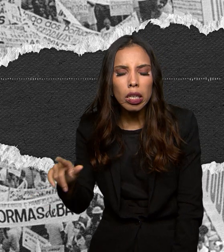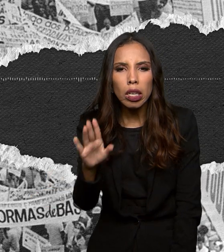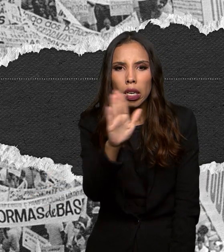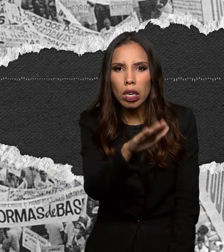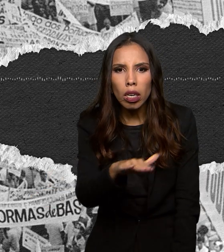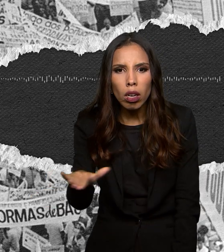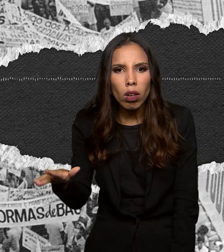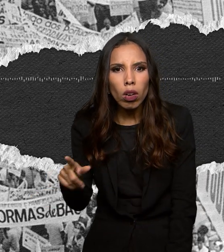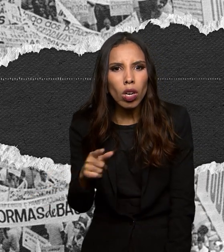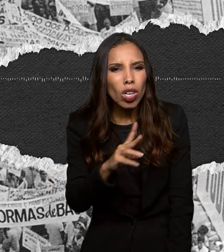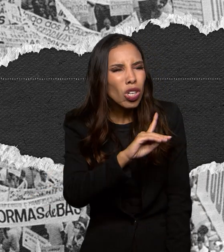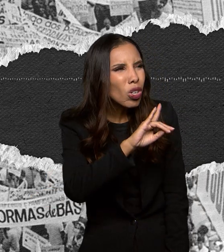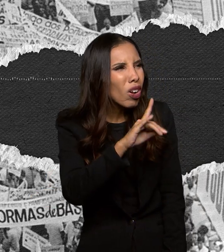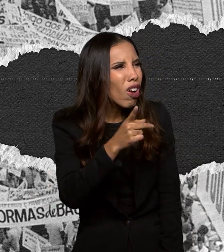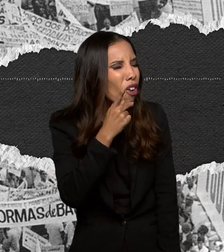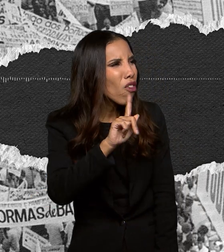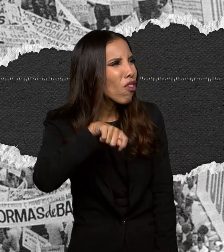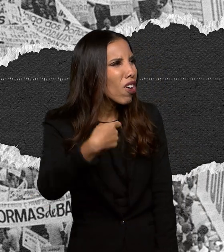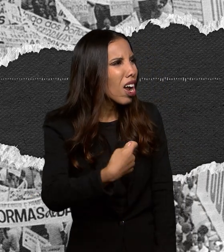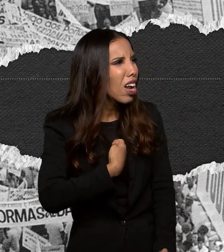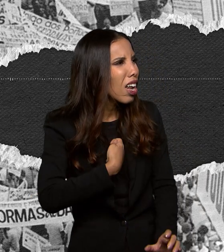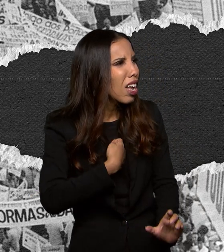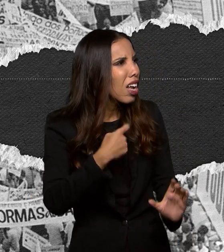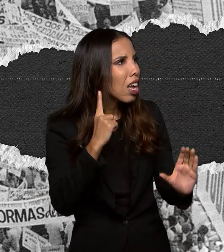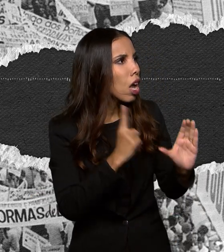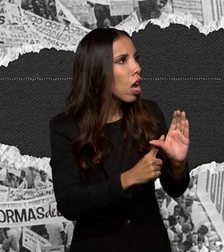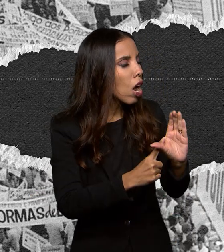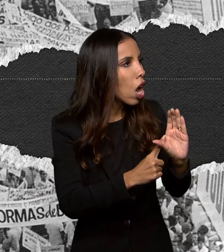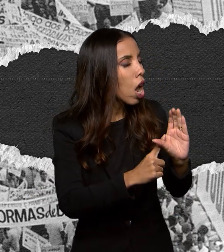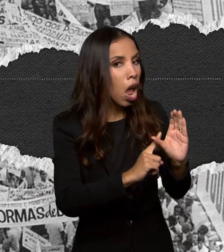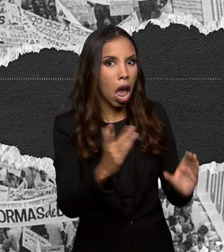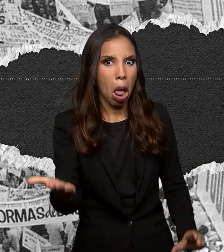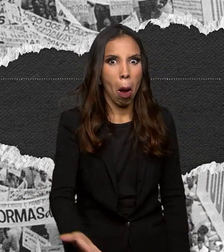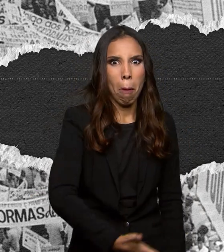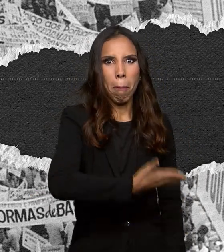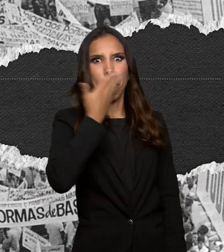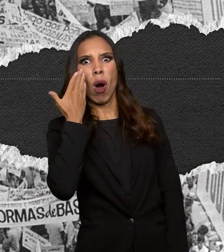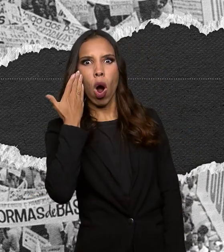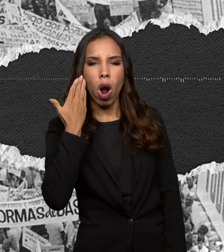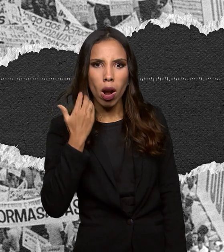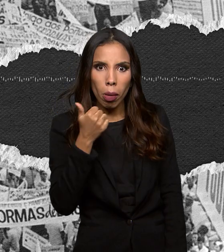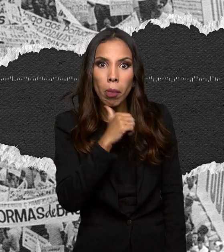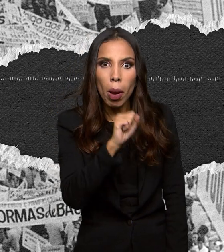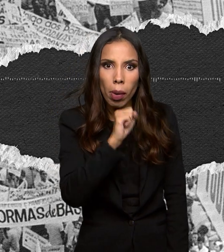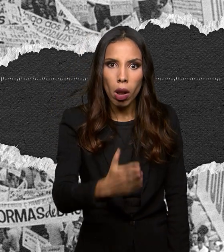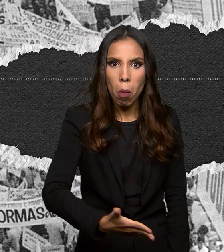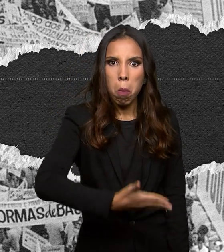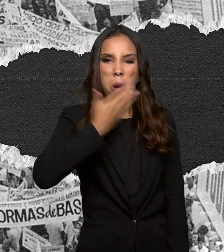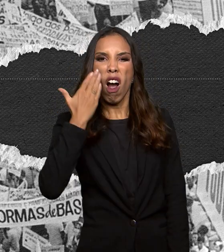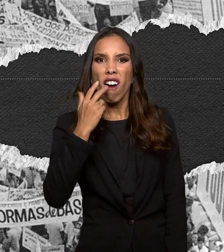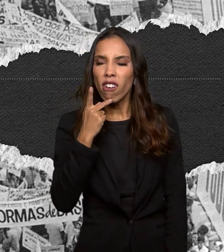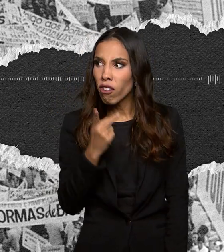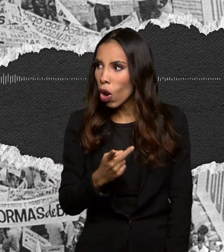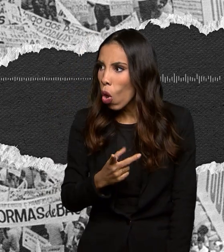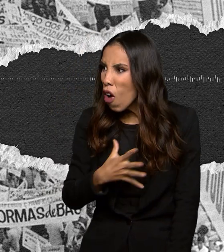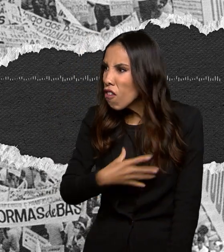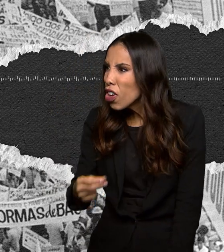que era comunista ela era batendo na minha boca não que a mãe tinha gostado não. Eu falei não diga isso. Sabe fake news?